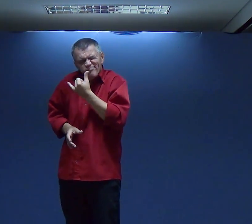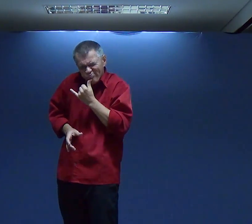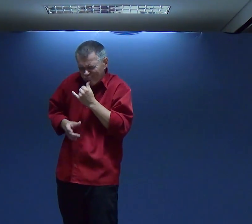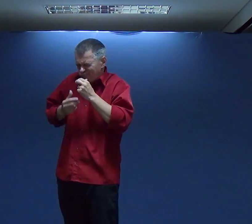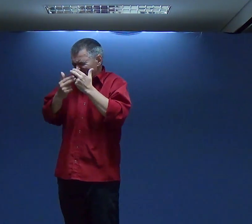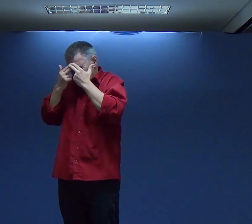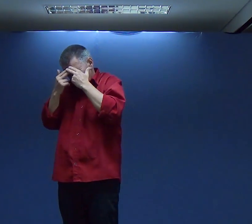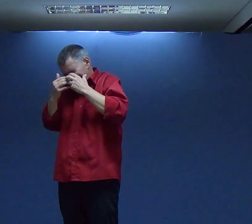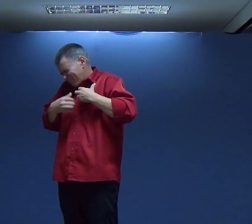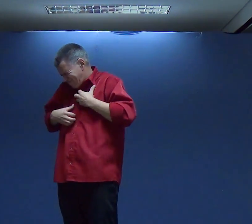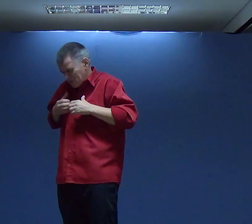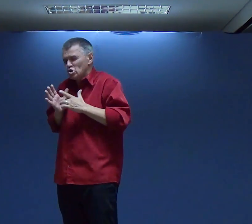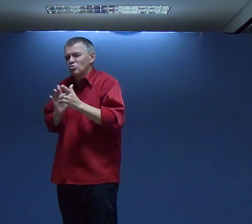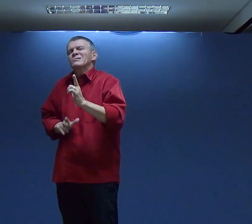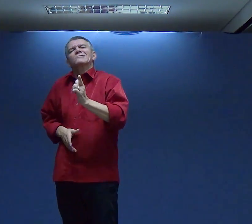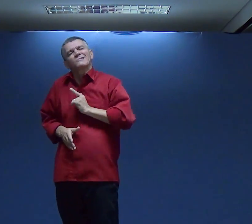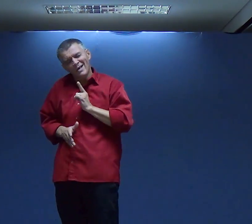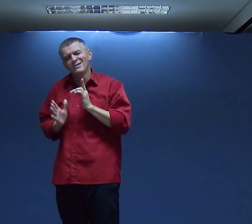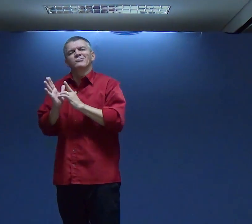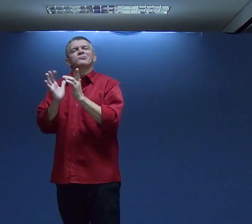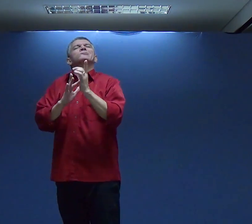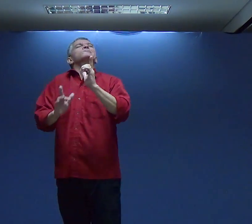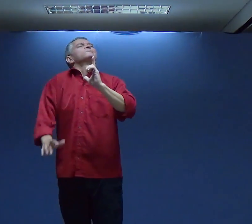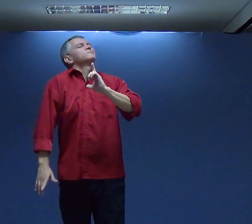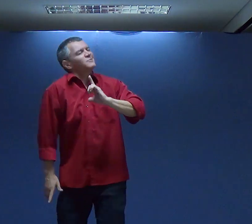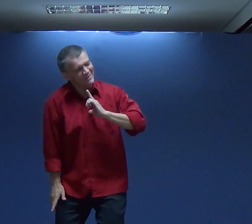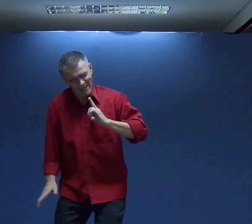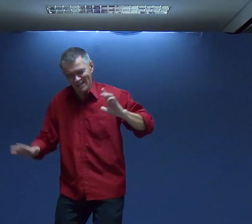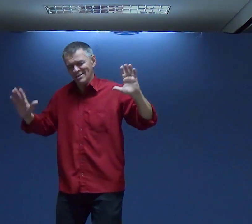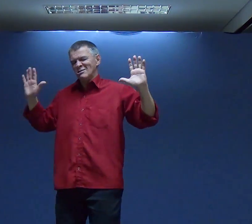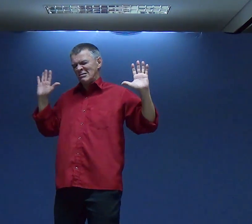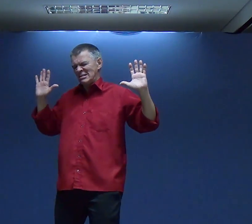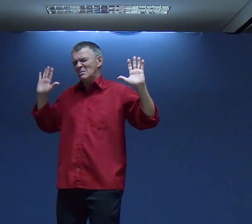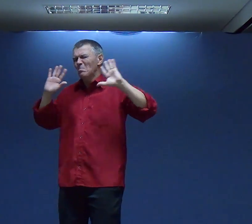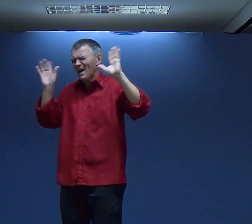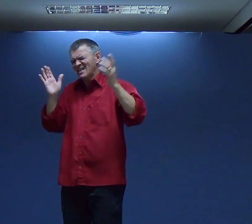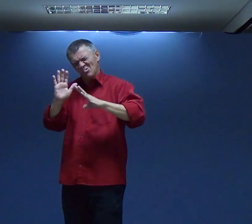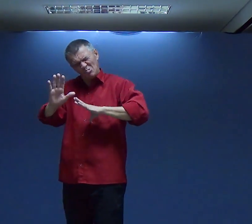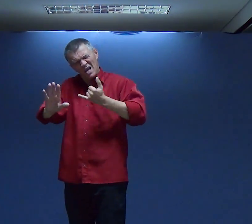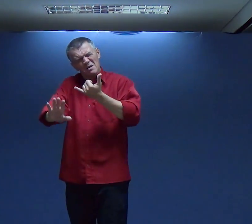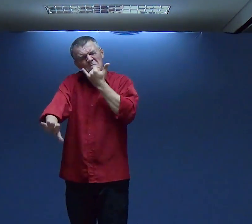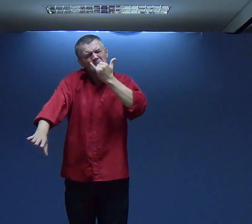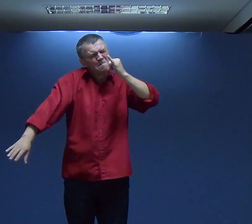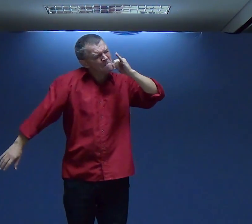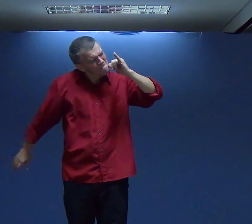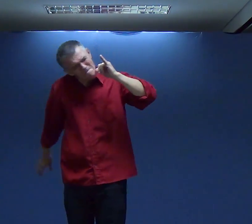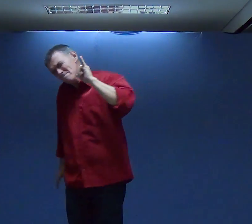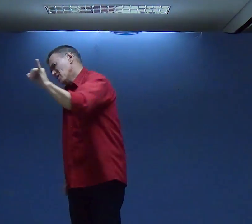Foi Agoado E Incessivo Mas Nós Queremos Neste Momento